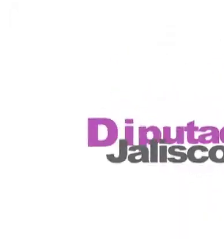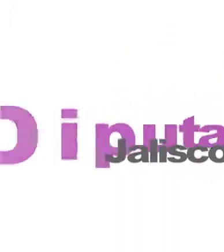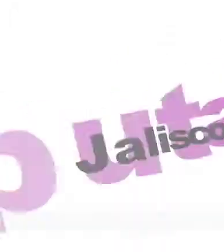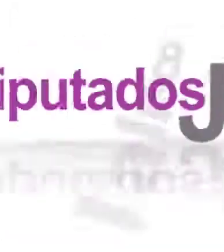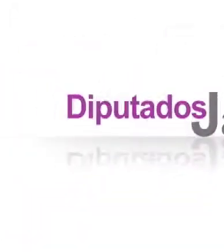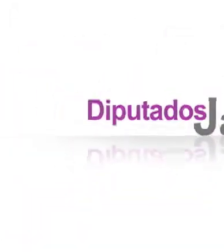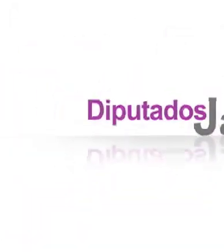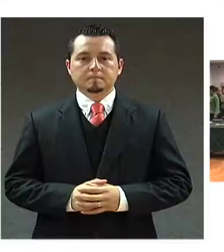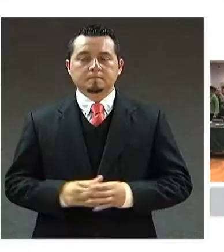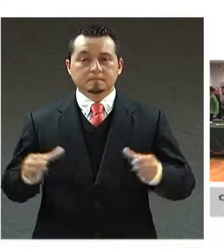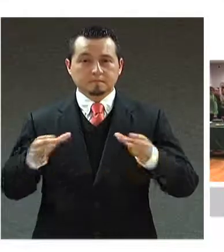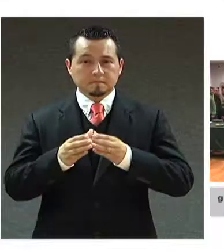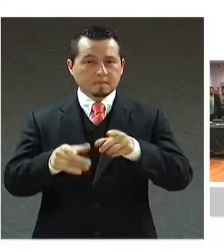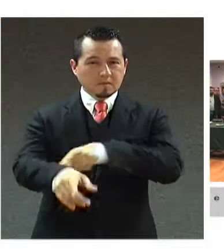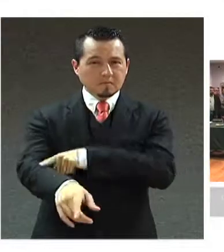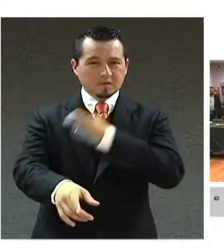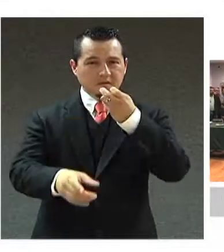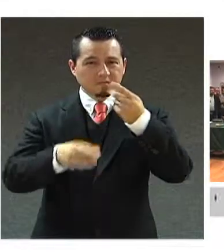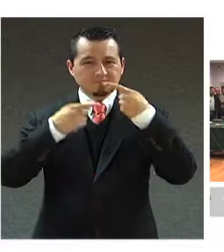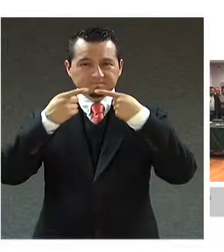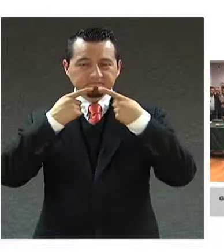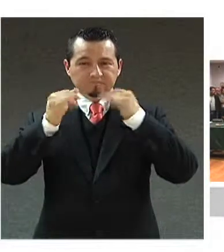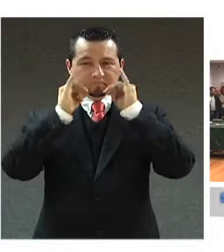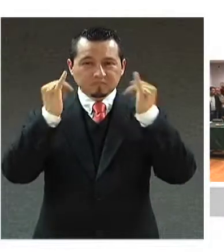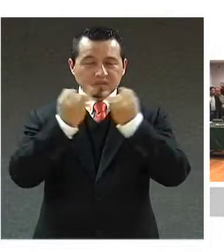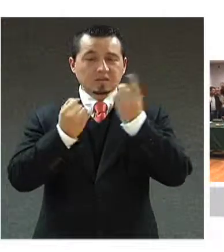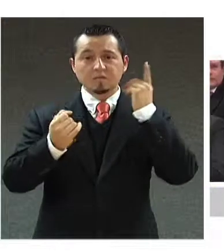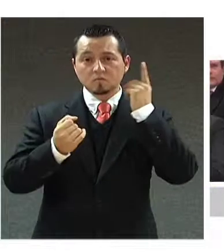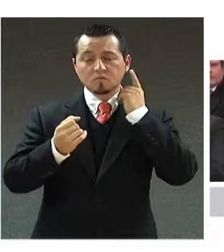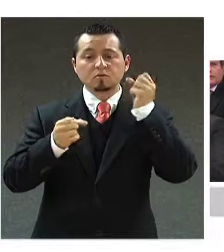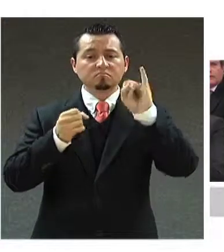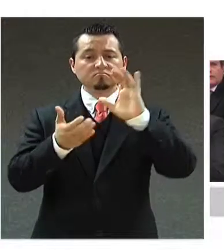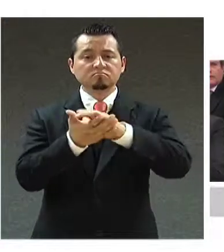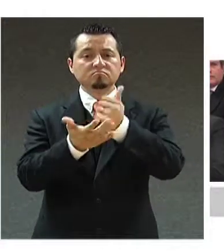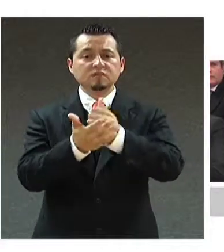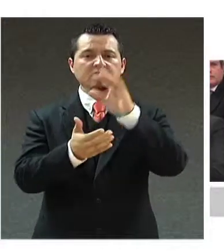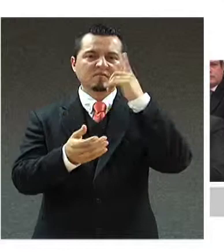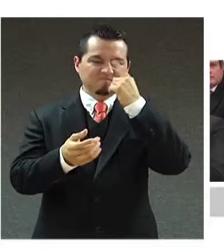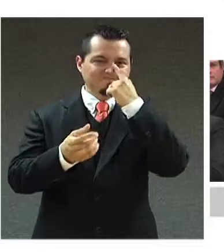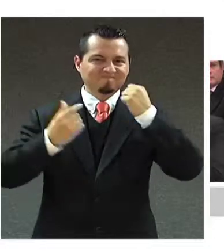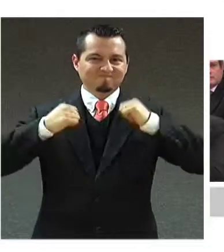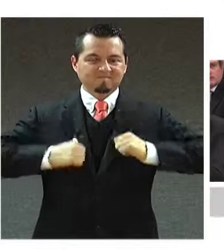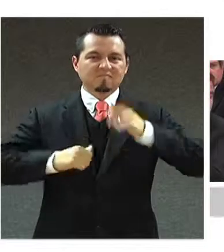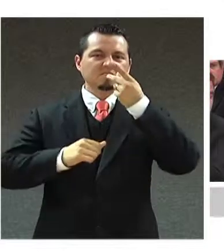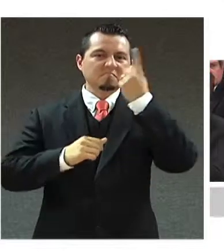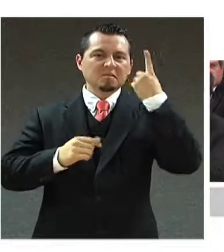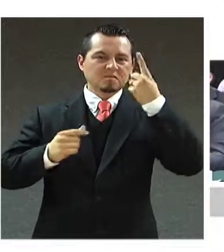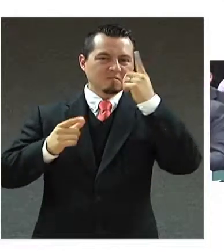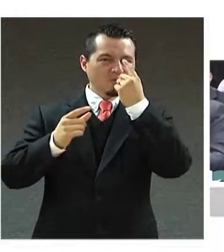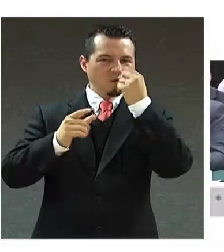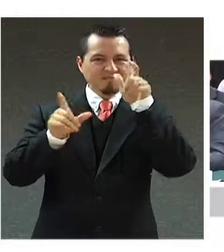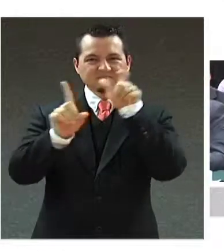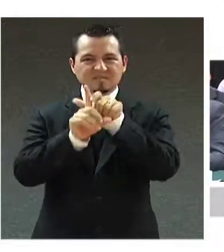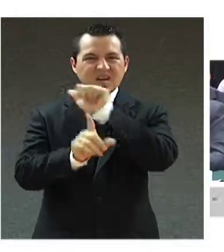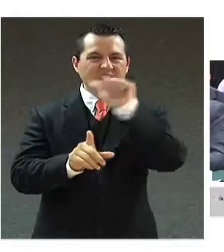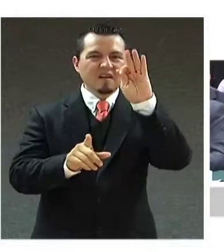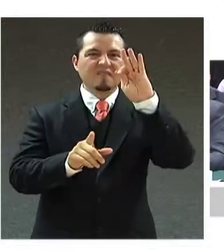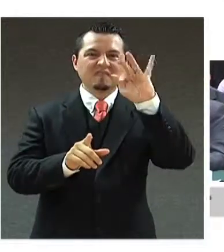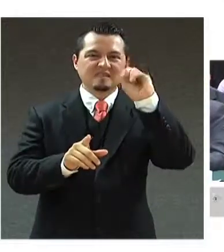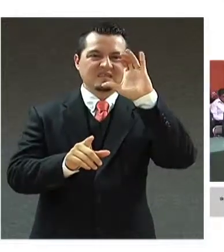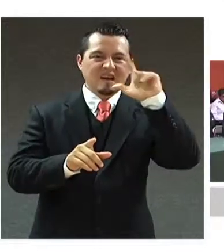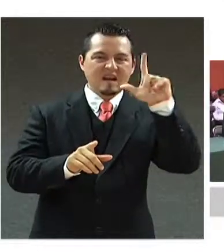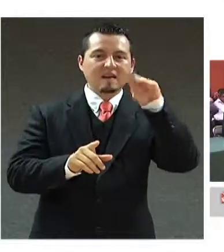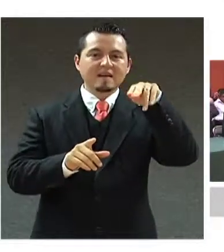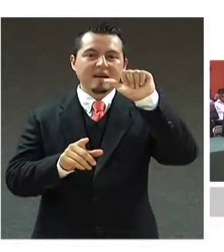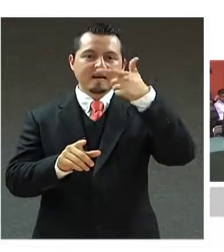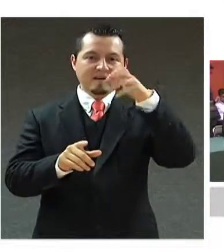Diputados Jalisco Durante este periodo de trabajo, los diputados recibieron al fiscal general Luis Carlos Nájera, a quien cuestionaron sobre los retos